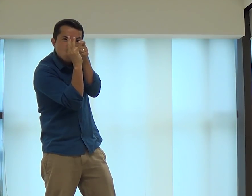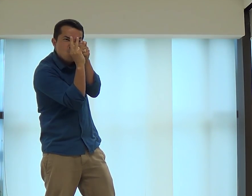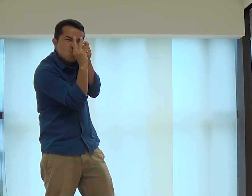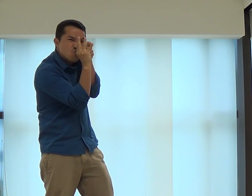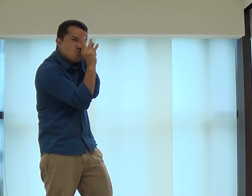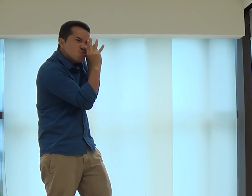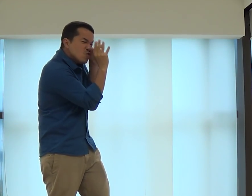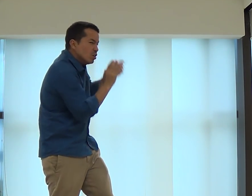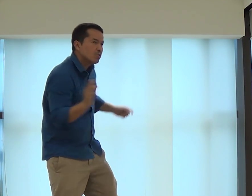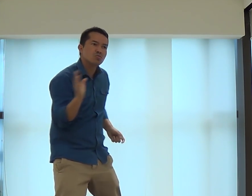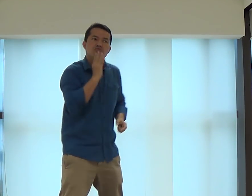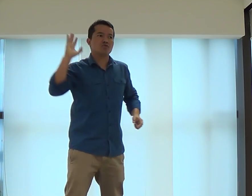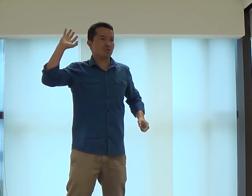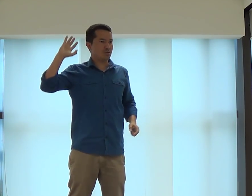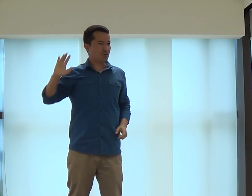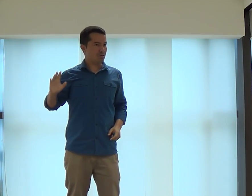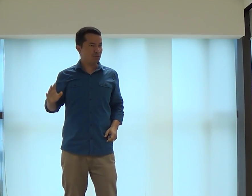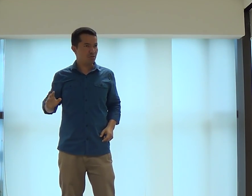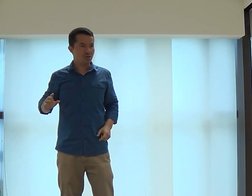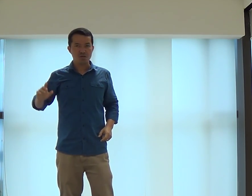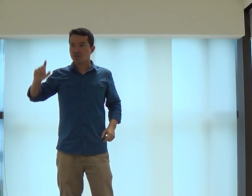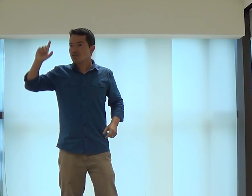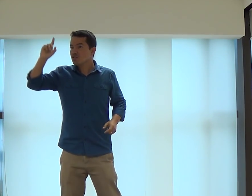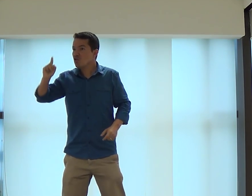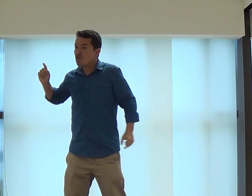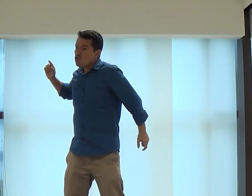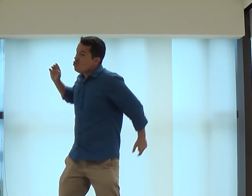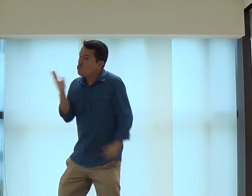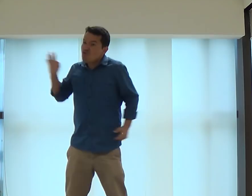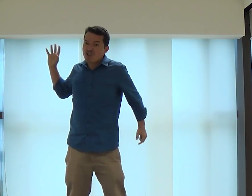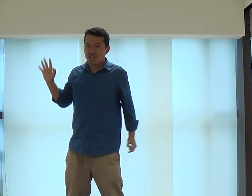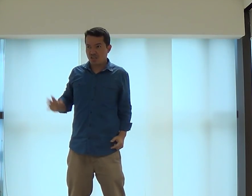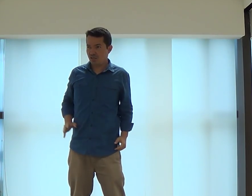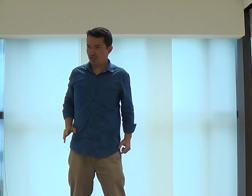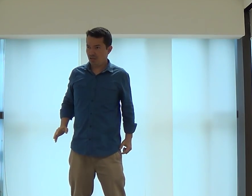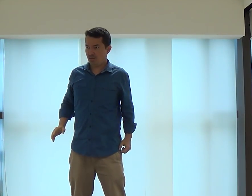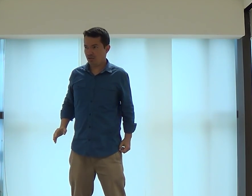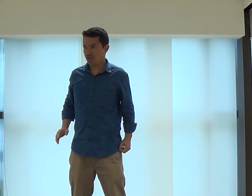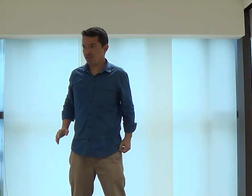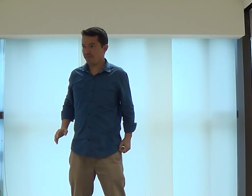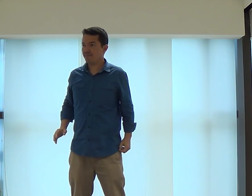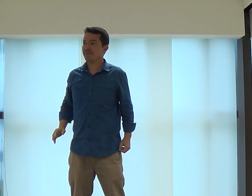tudo o que está lá dentro, ele conhece. Deus sabe dessas coisas.